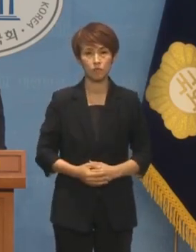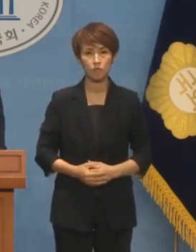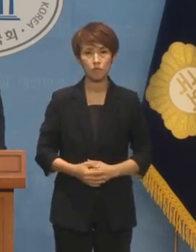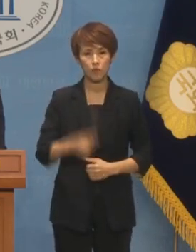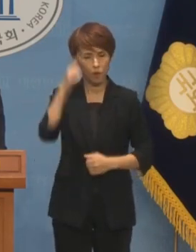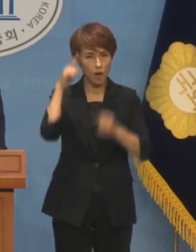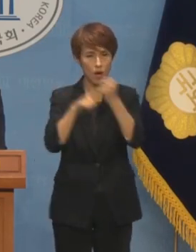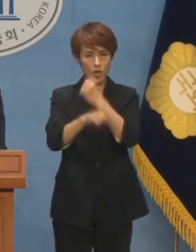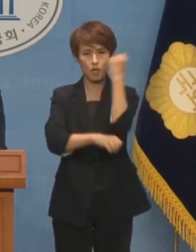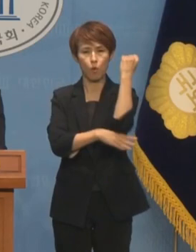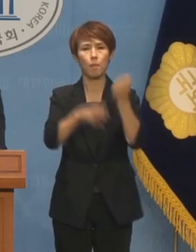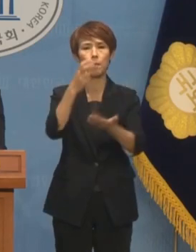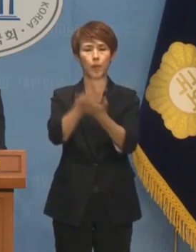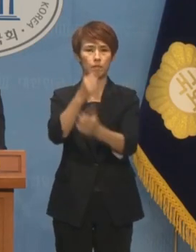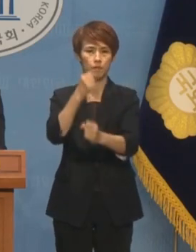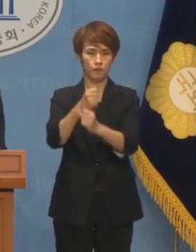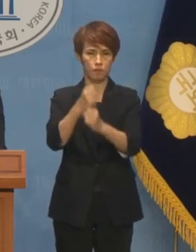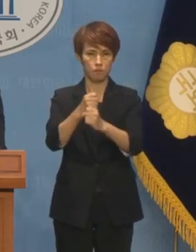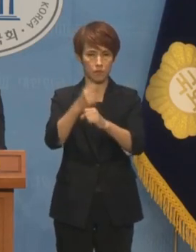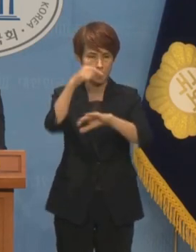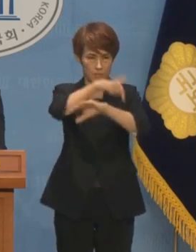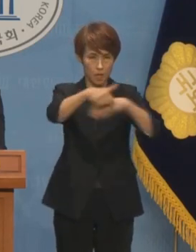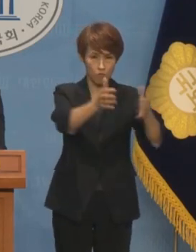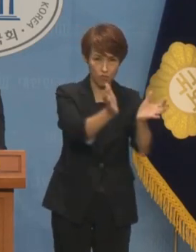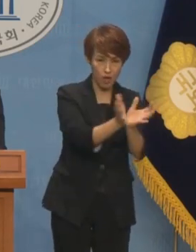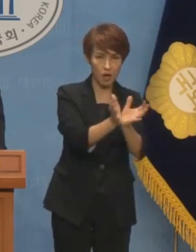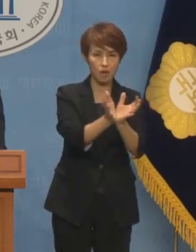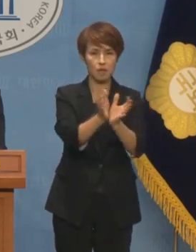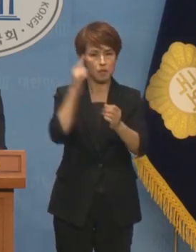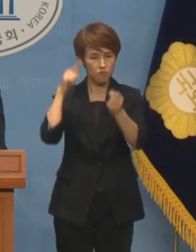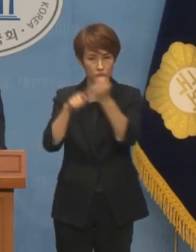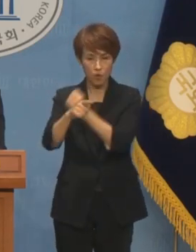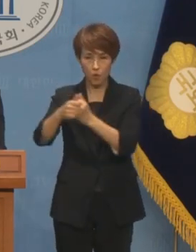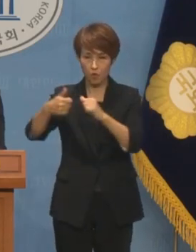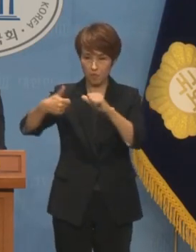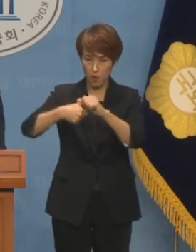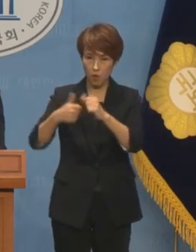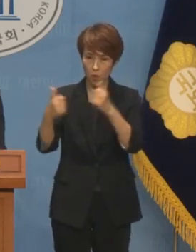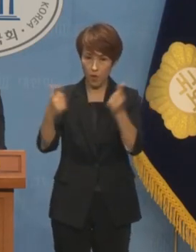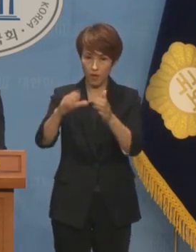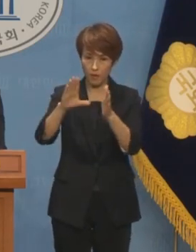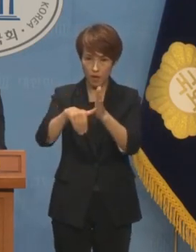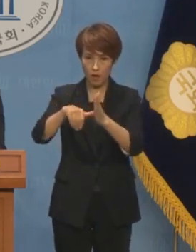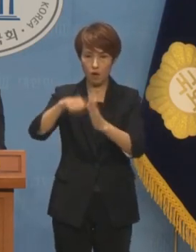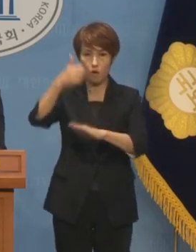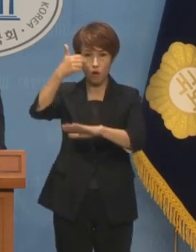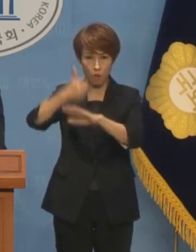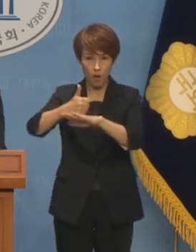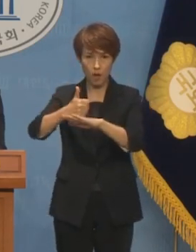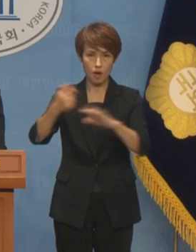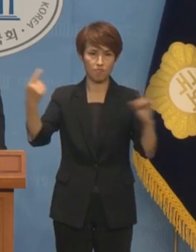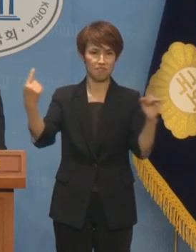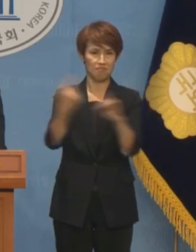과학기술기본법을 개정해 기재부가 과학기술자문회의의 R&D 심의 결과를 변경하여